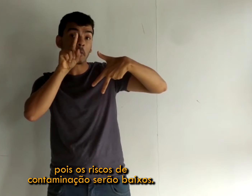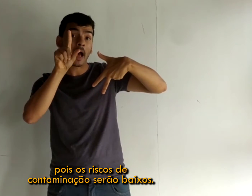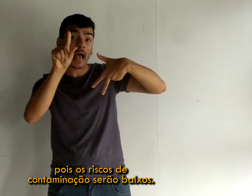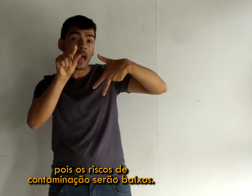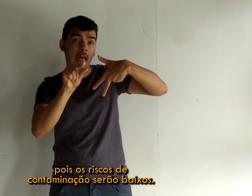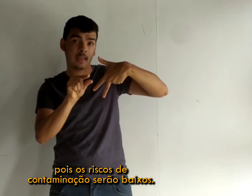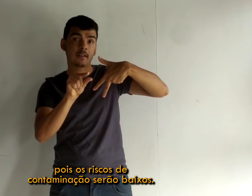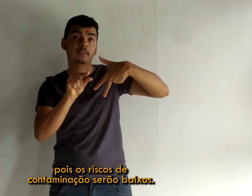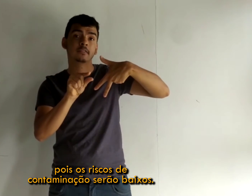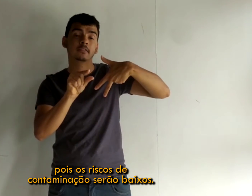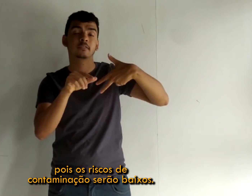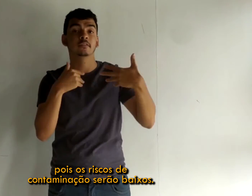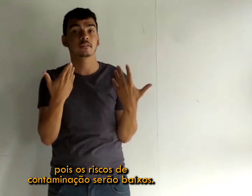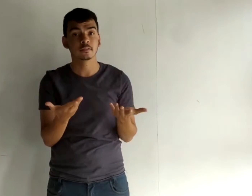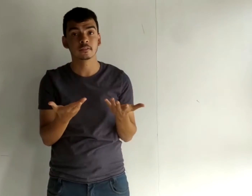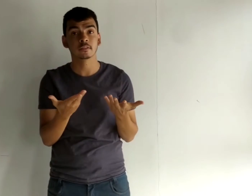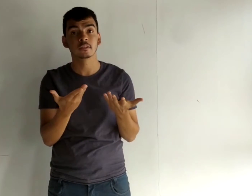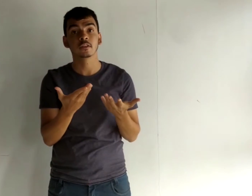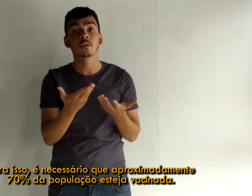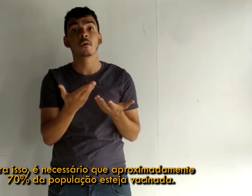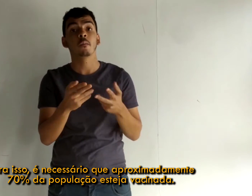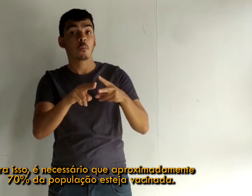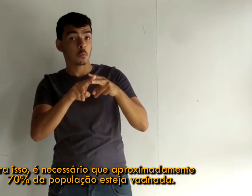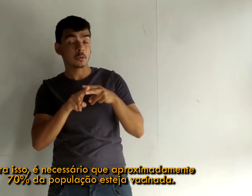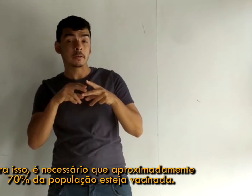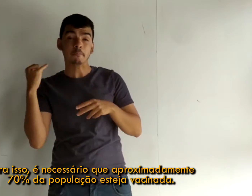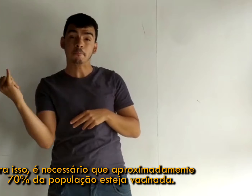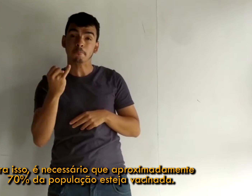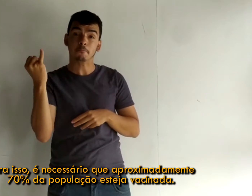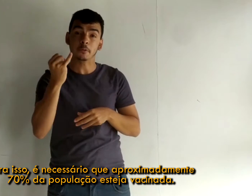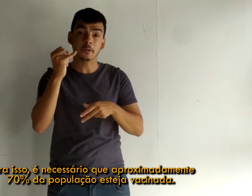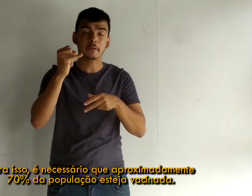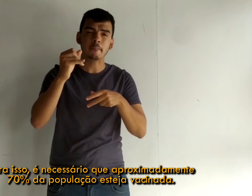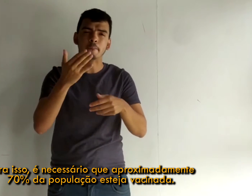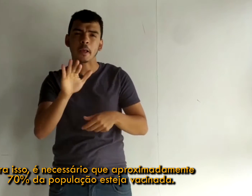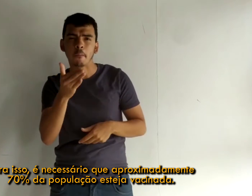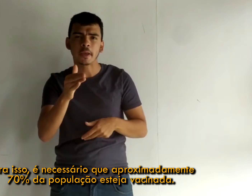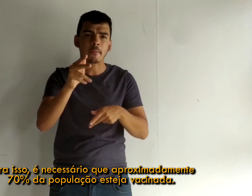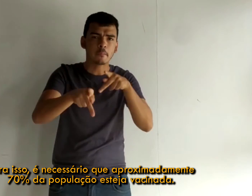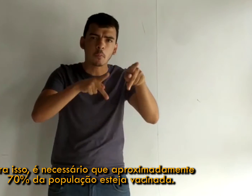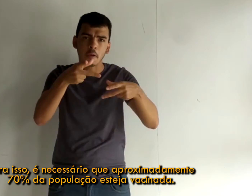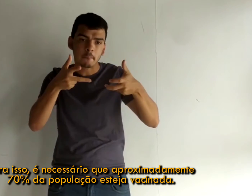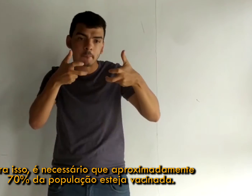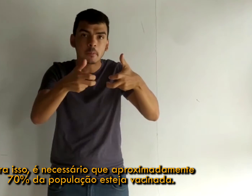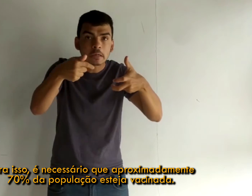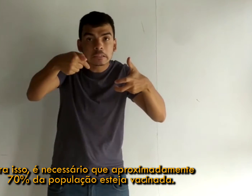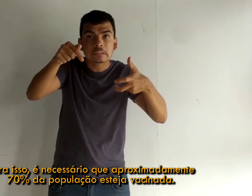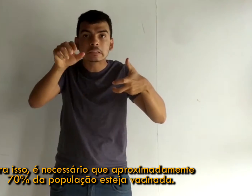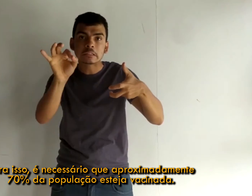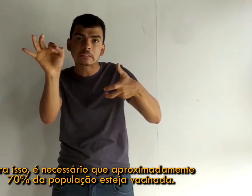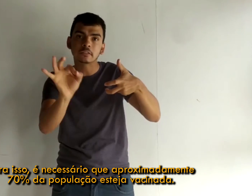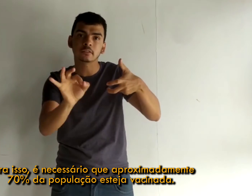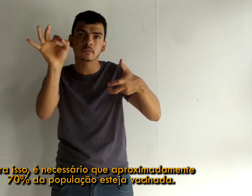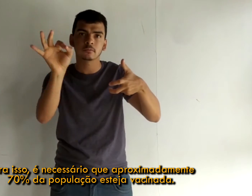contaminação serão baixos. Para isso, é necessário que aproximadamente 70% da população esteja vacinada.